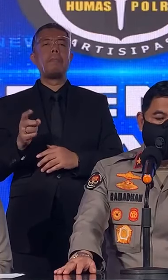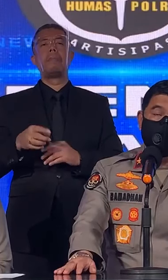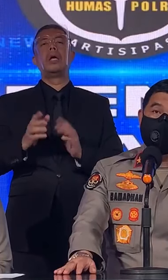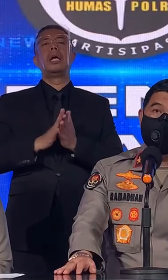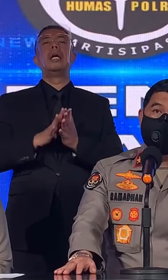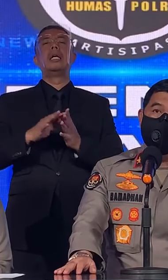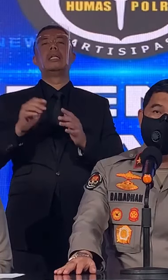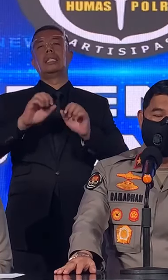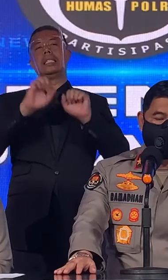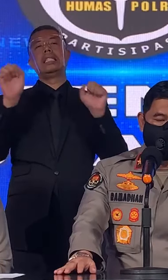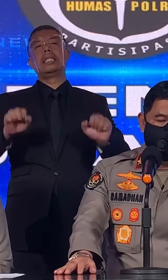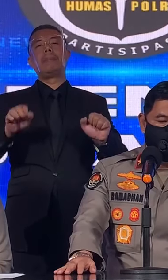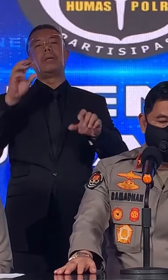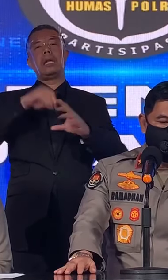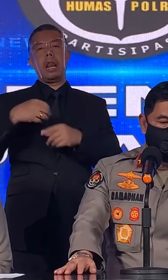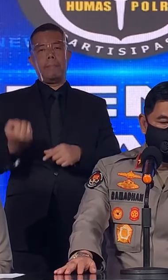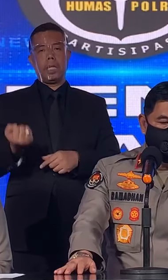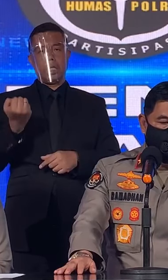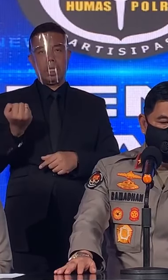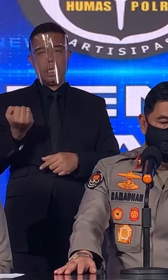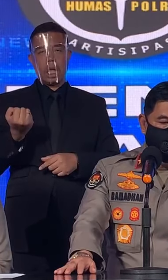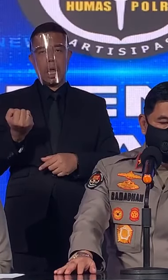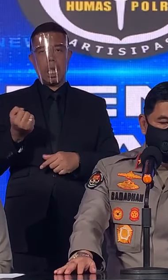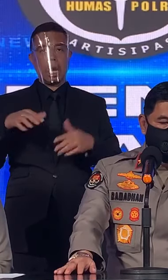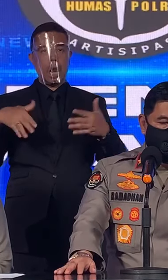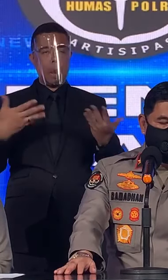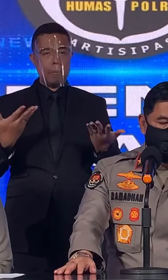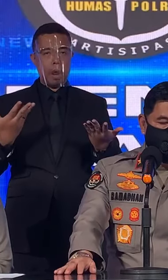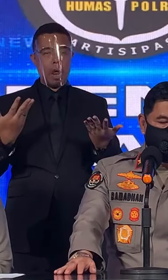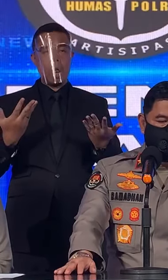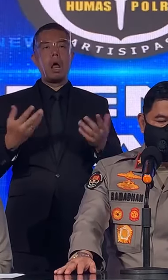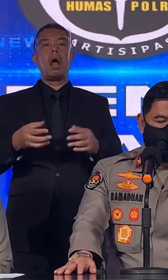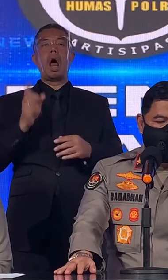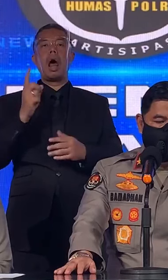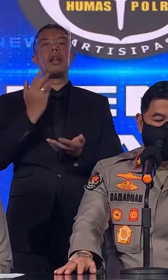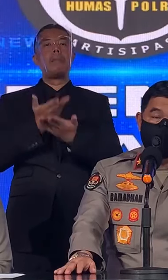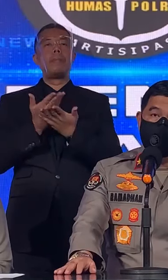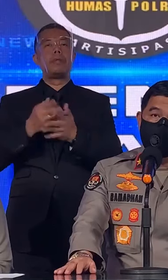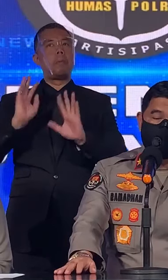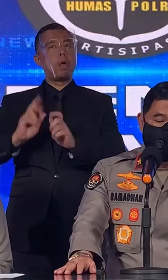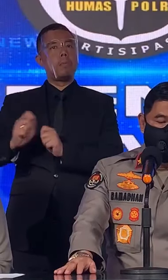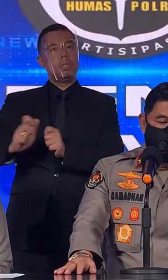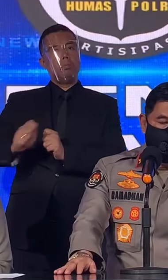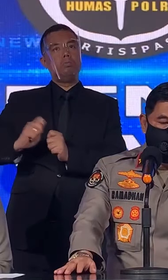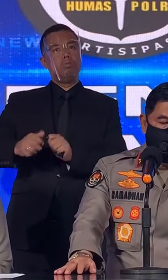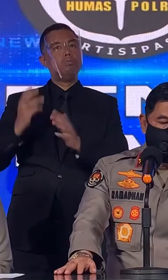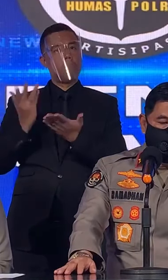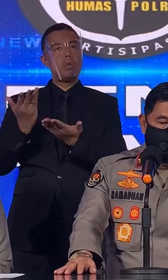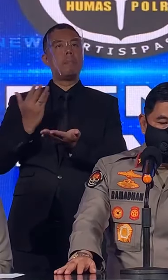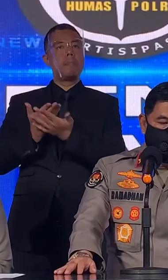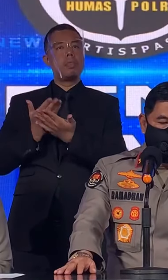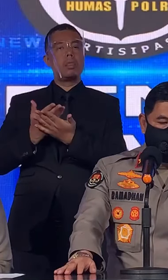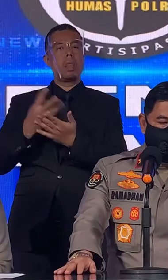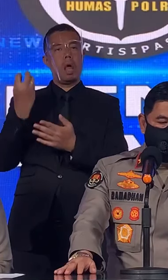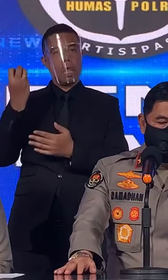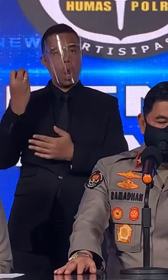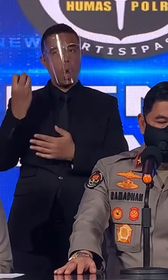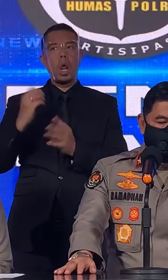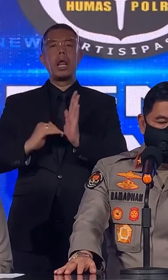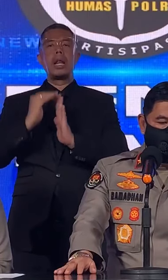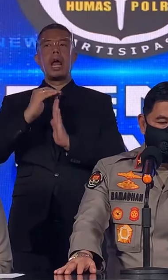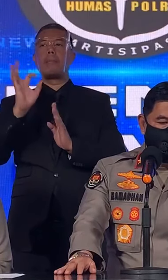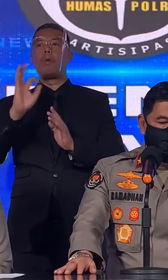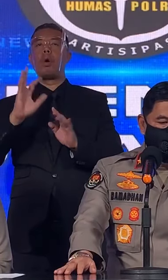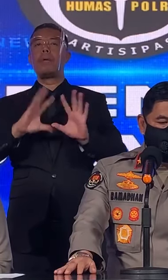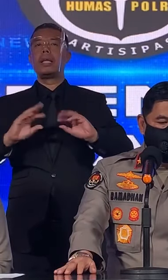Mekanisme Pasar Yakni Naiknya Permintaan Kenaikan Tersebut